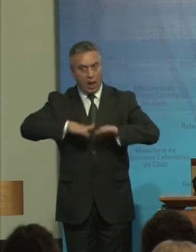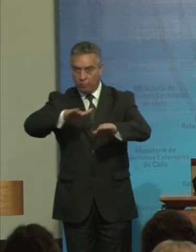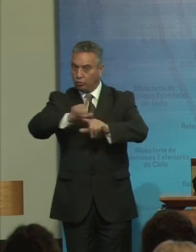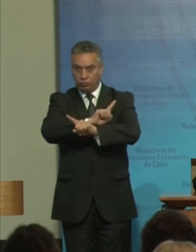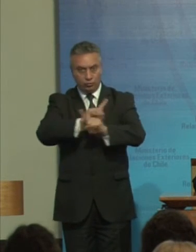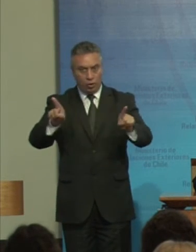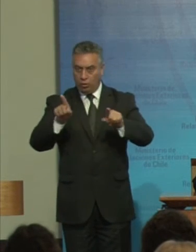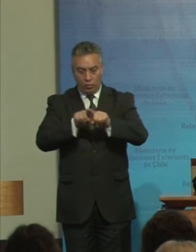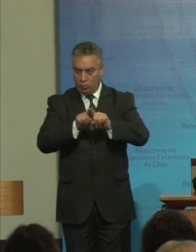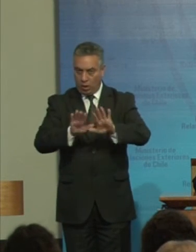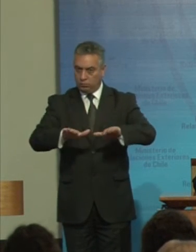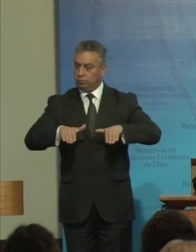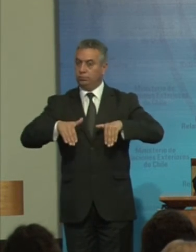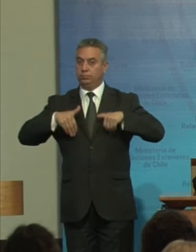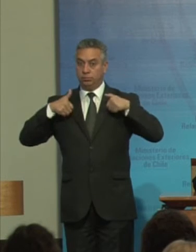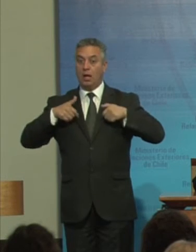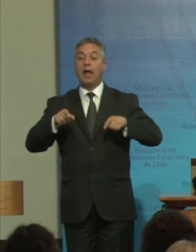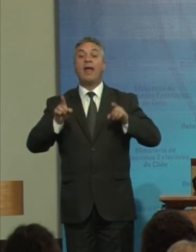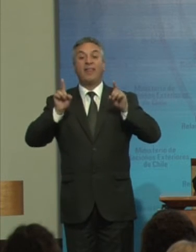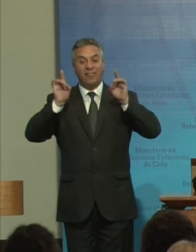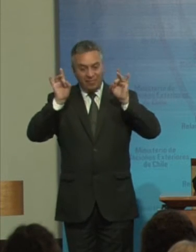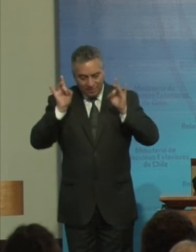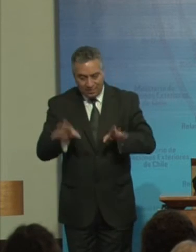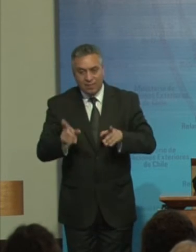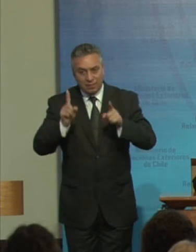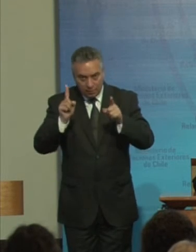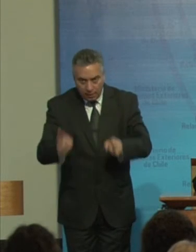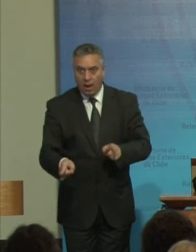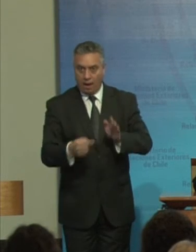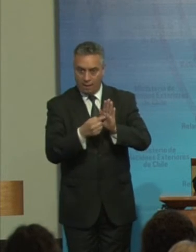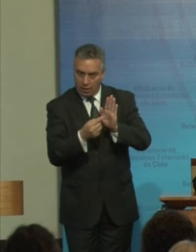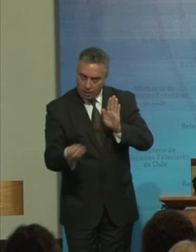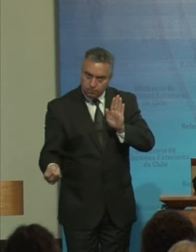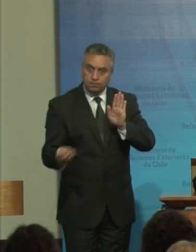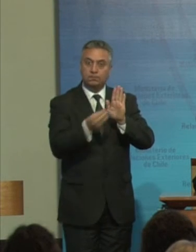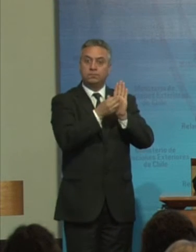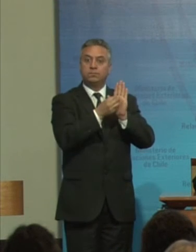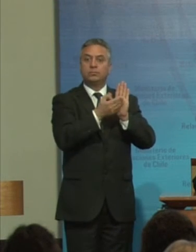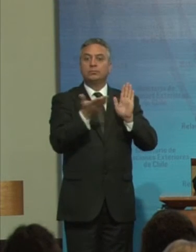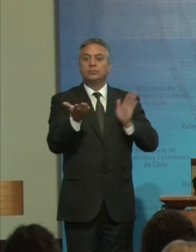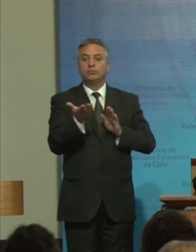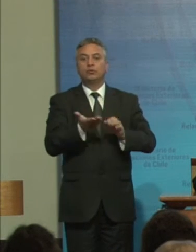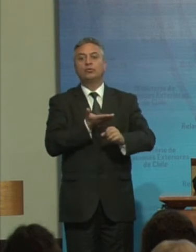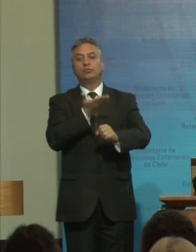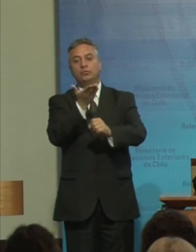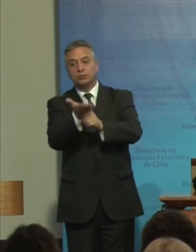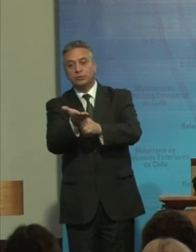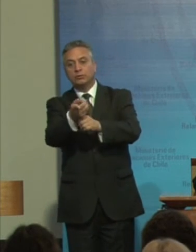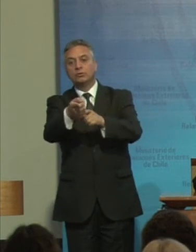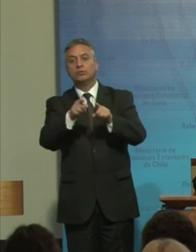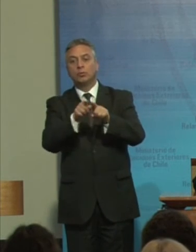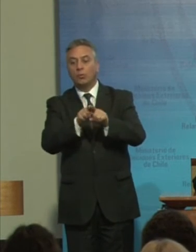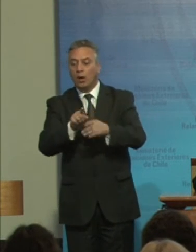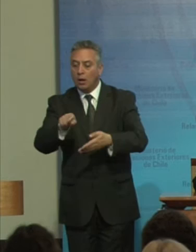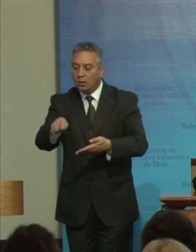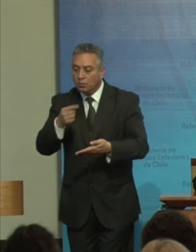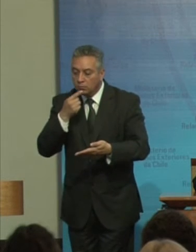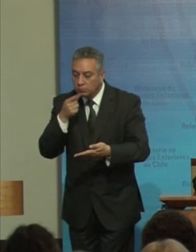Y esto Debe quedar Especificado Cuando se solicite El consentimiento Informado